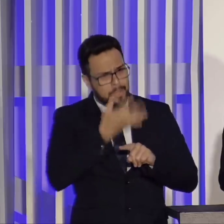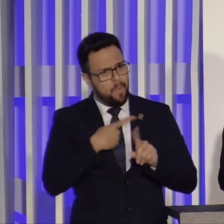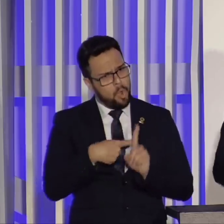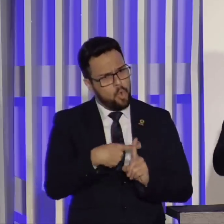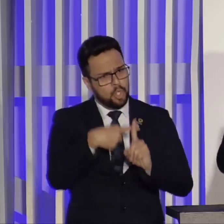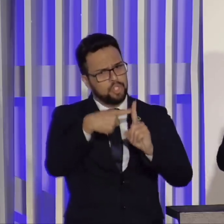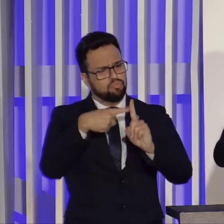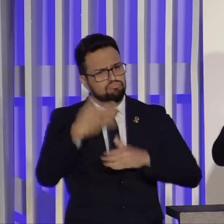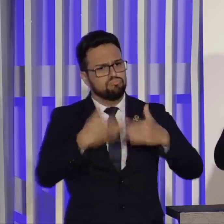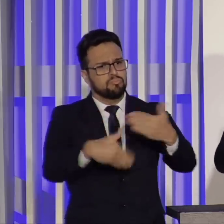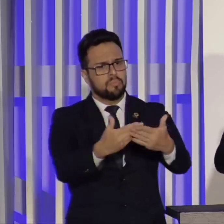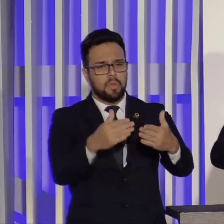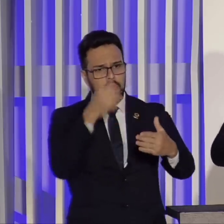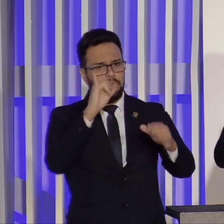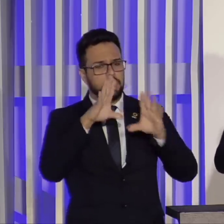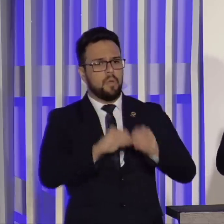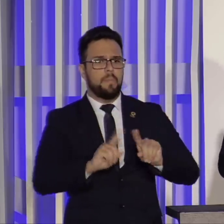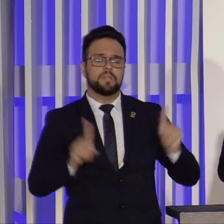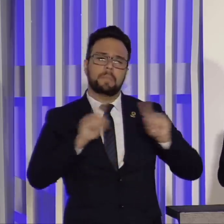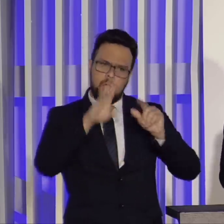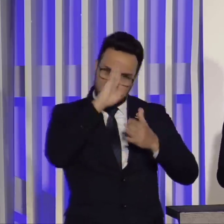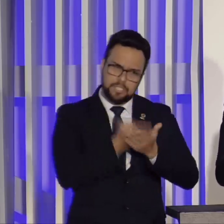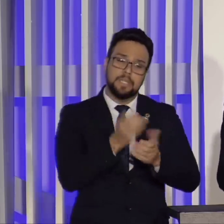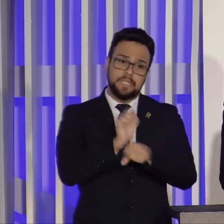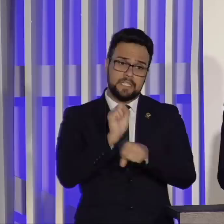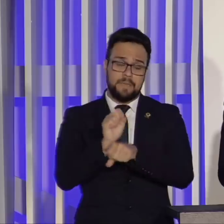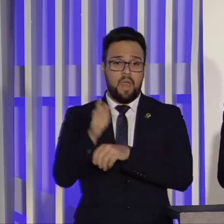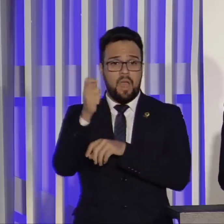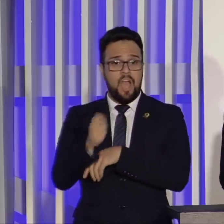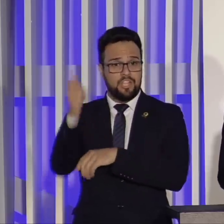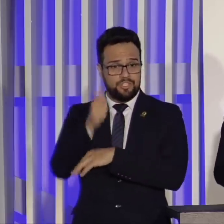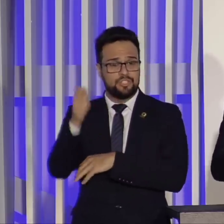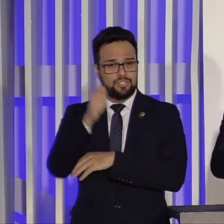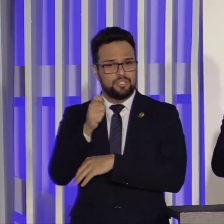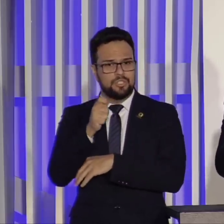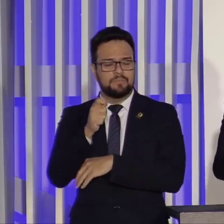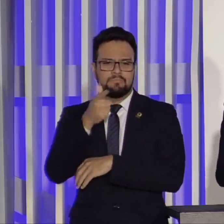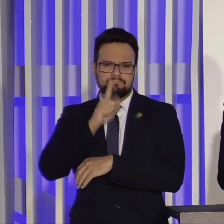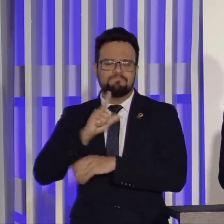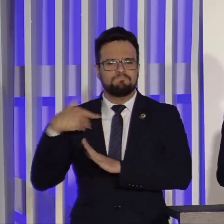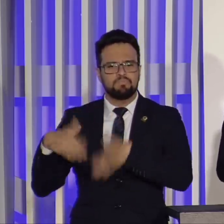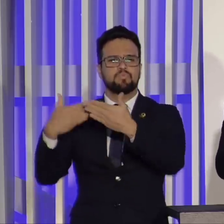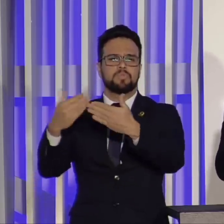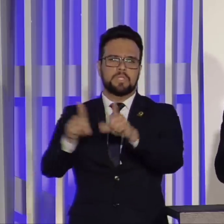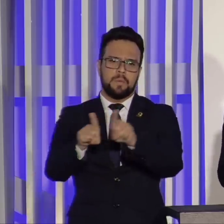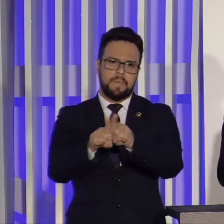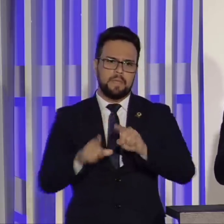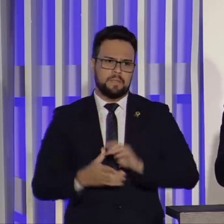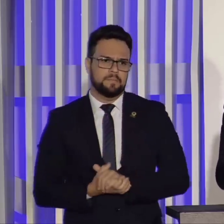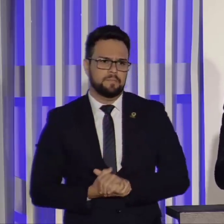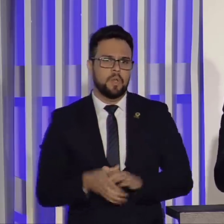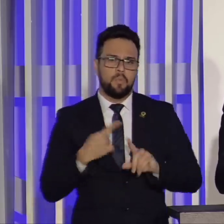ser a melhor opção. Mas, acredito, espero que a Argentina dê certo. Afinal de contas, são aqui da América do Sul o nosso